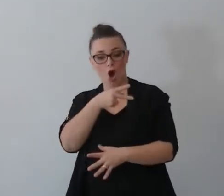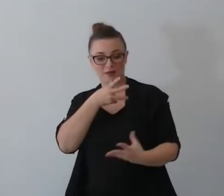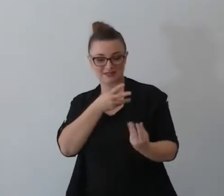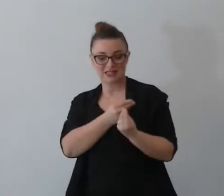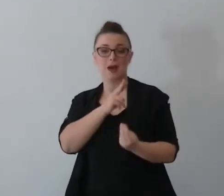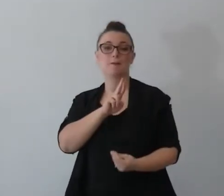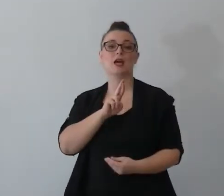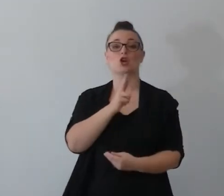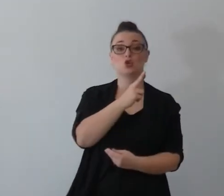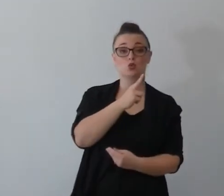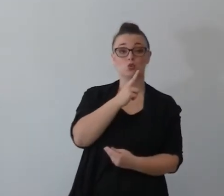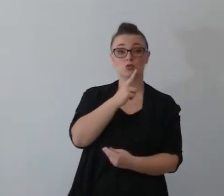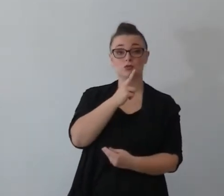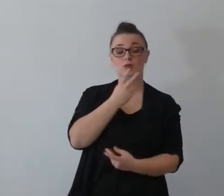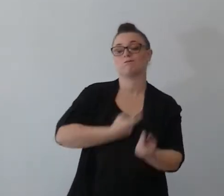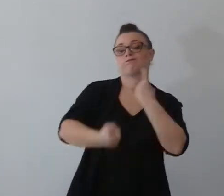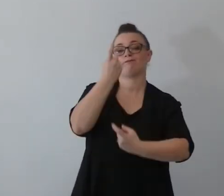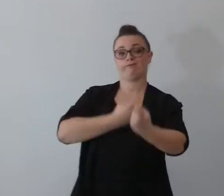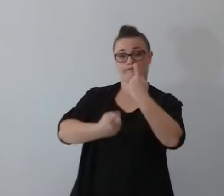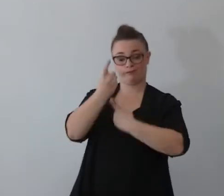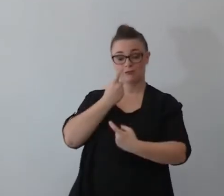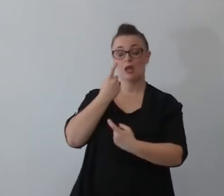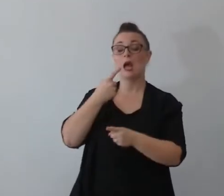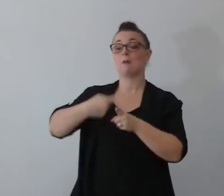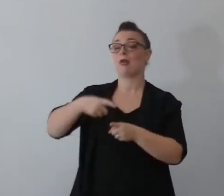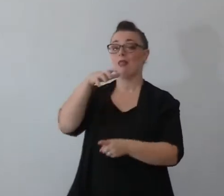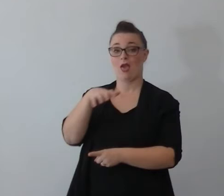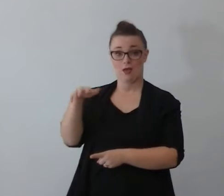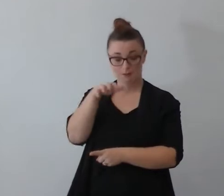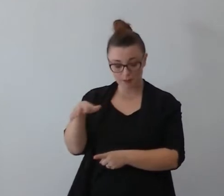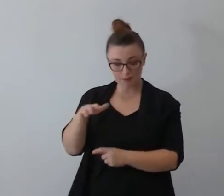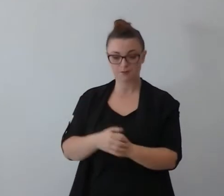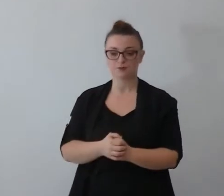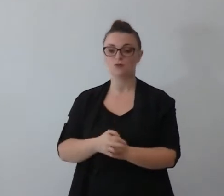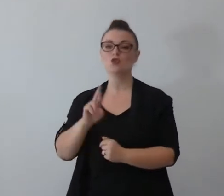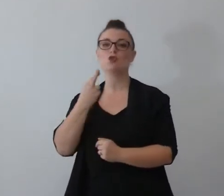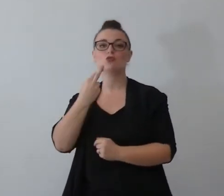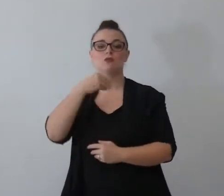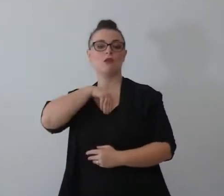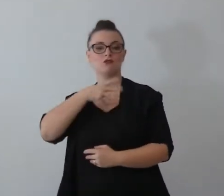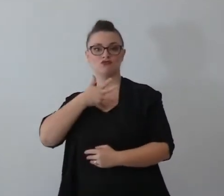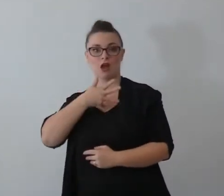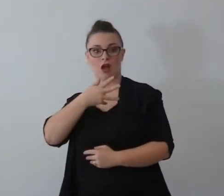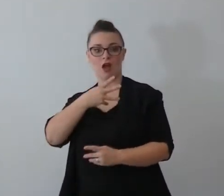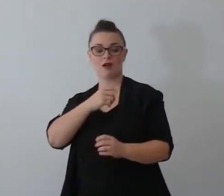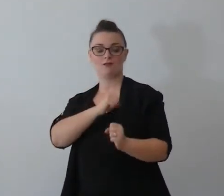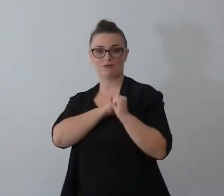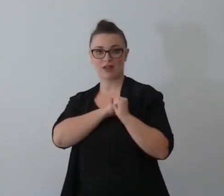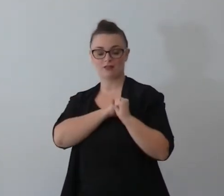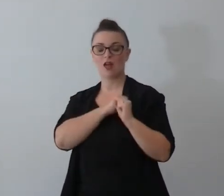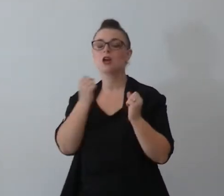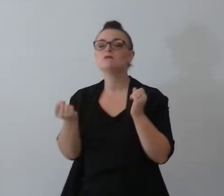Ruth la segue e tramite la fede di Ruth cominciano ad accadere delle cose molto belle